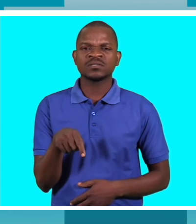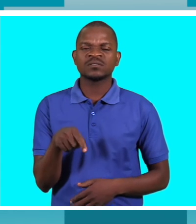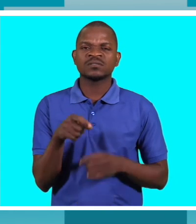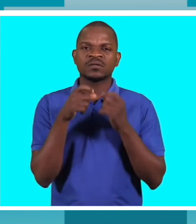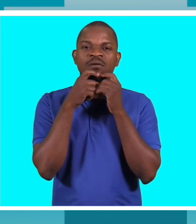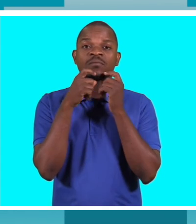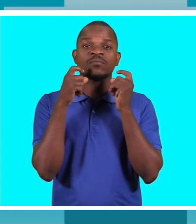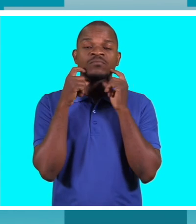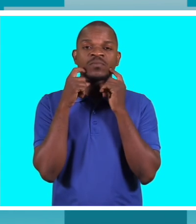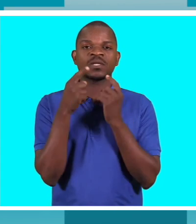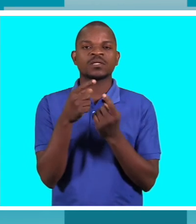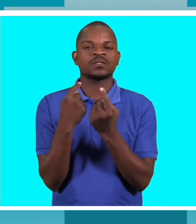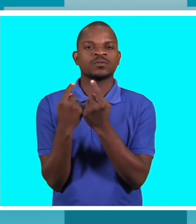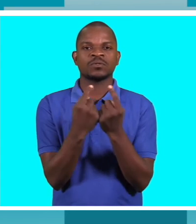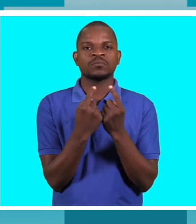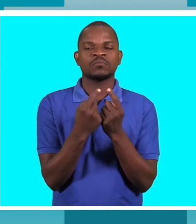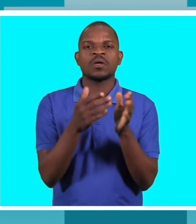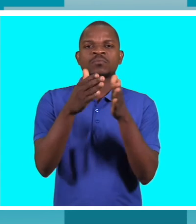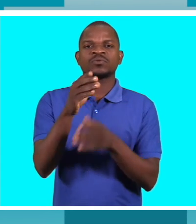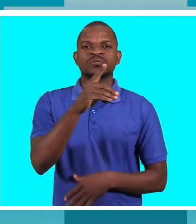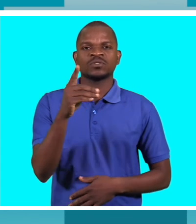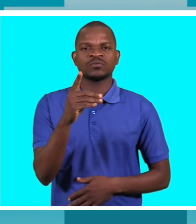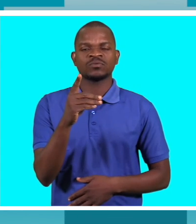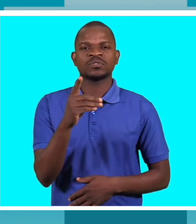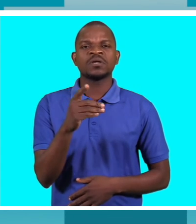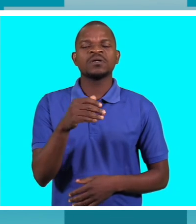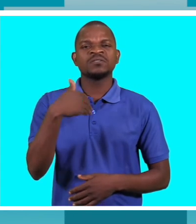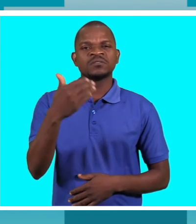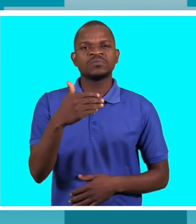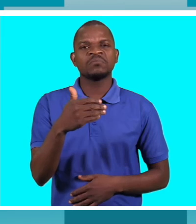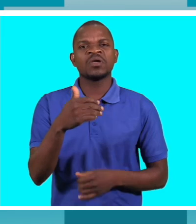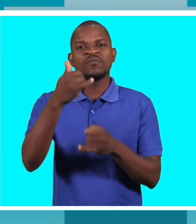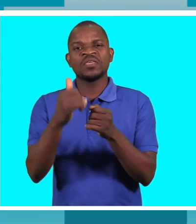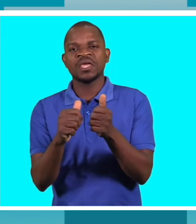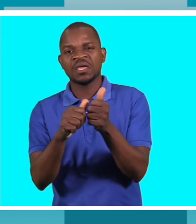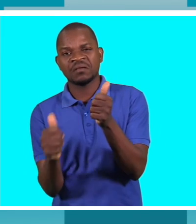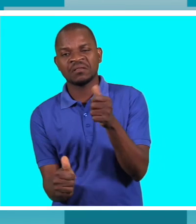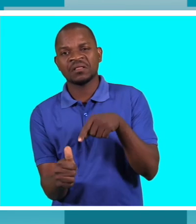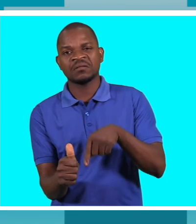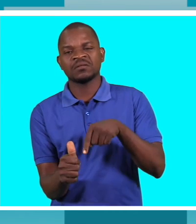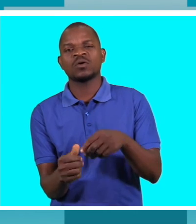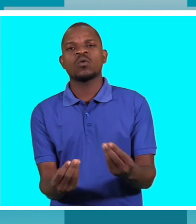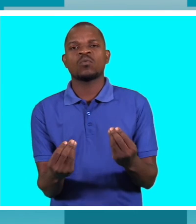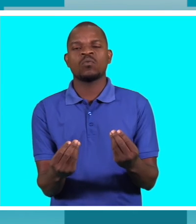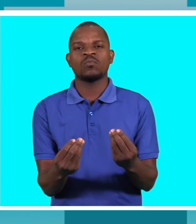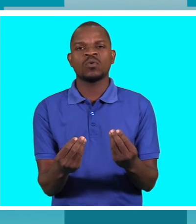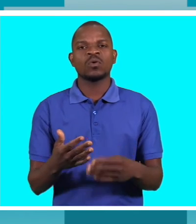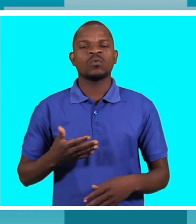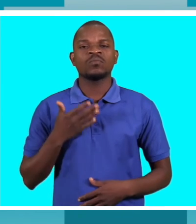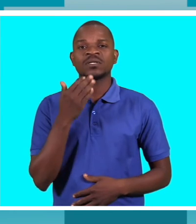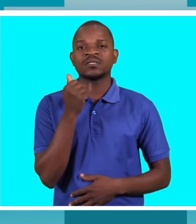olha o país nessa situação pessoas com deficiência estão no último plano será que é o governo ou mesmo o fórum não